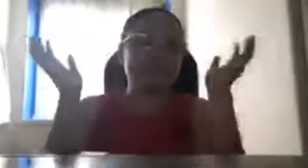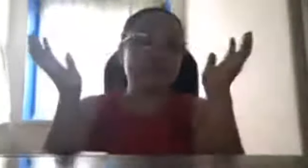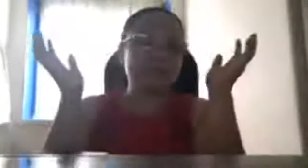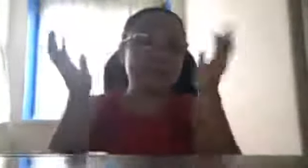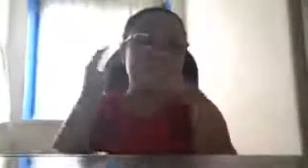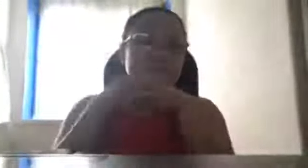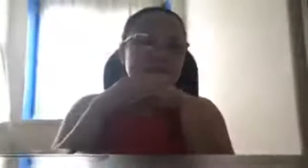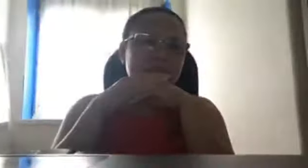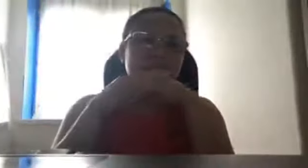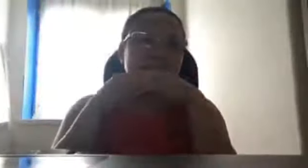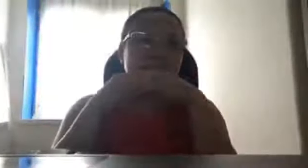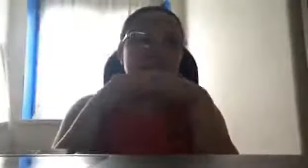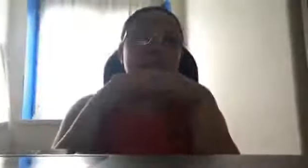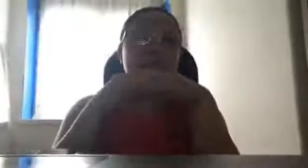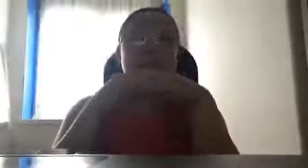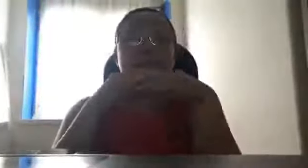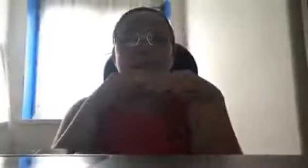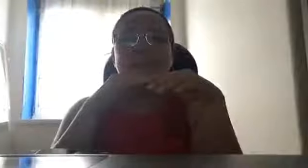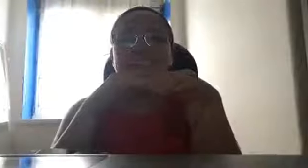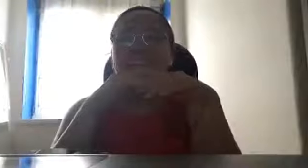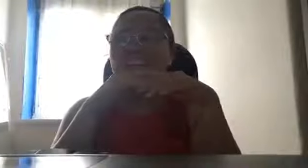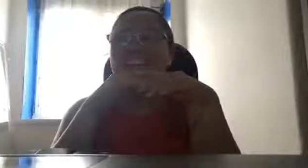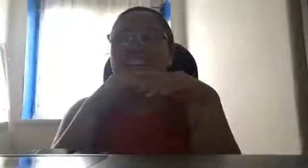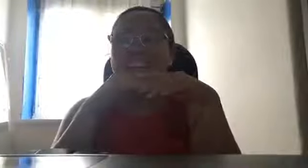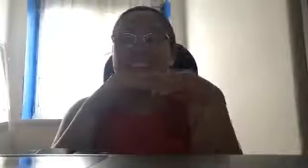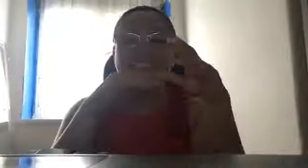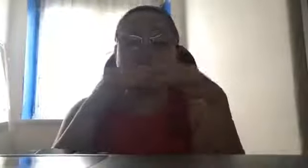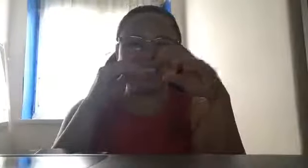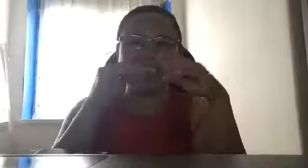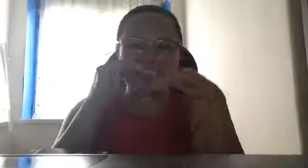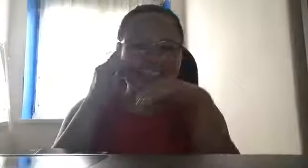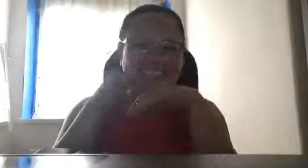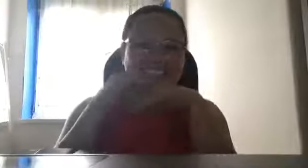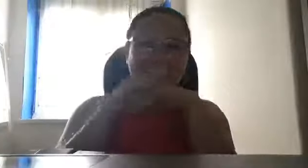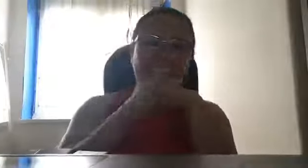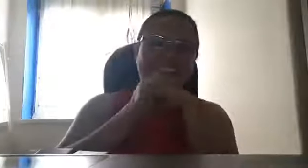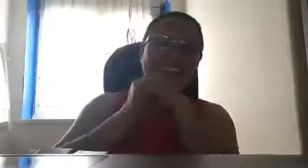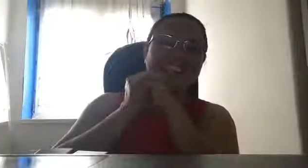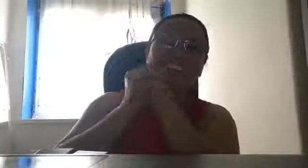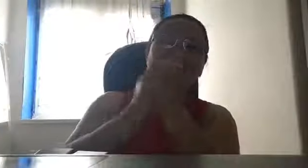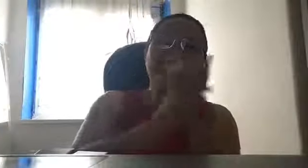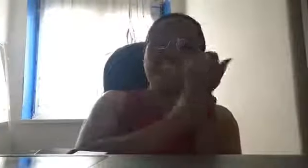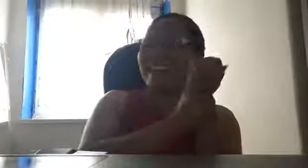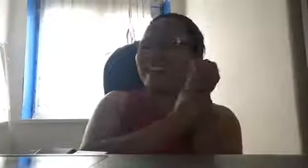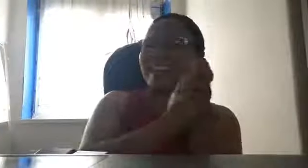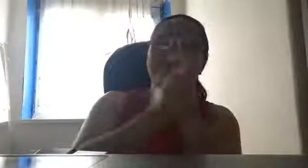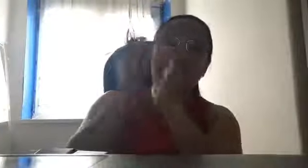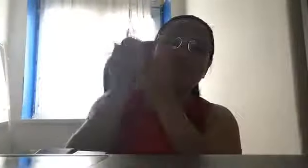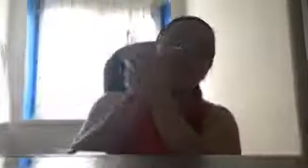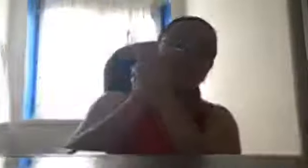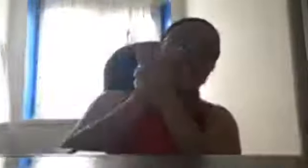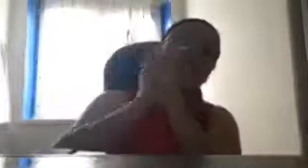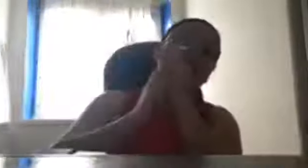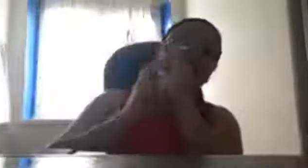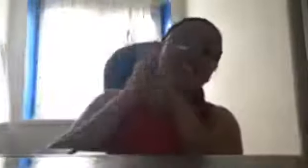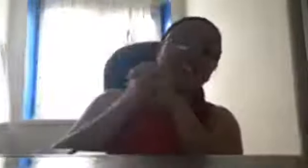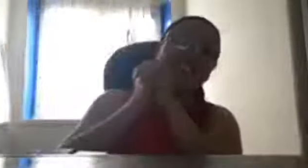kami naman, eh, tuloy-tuloy pa rin, hanggang ngayon, aral pa rin, nang-aral. Nag-aral pa rin po ako, hanggang ngayon.